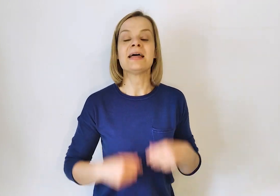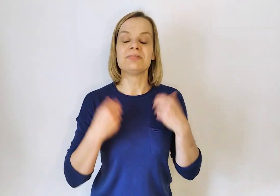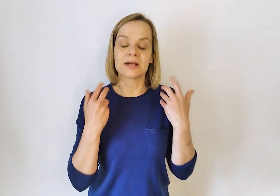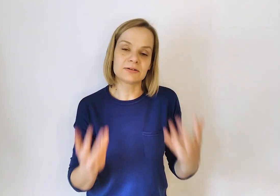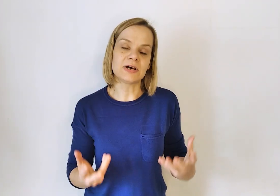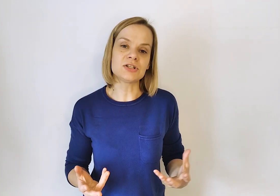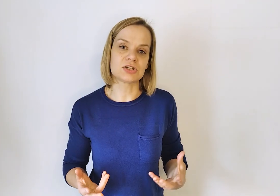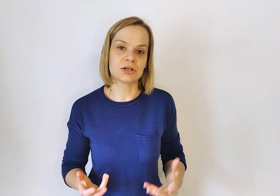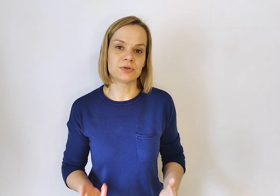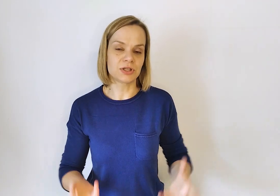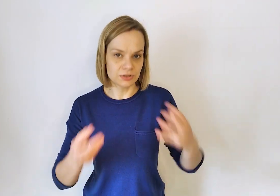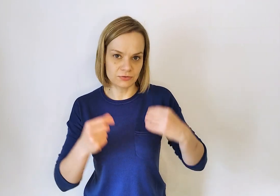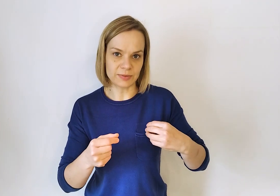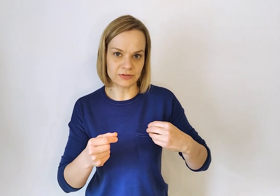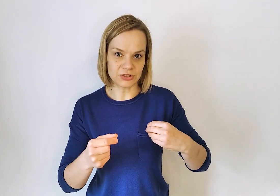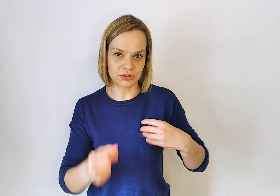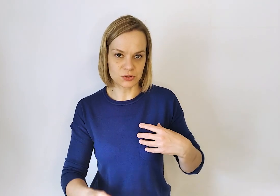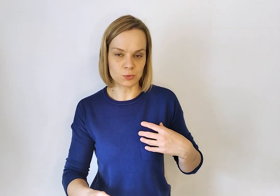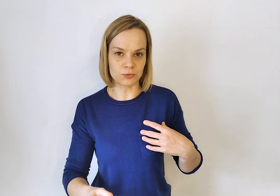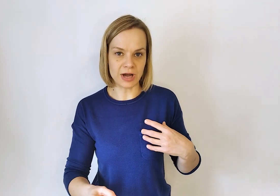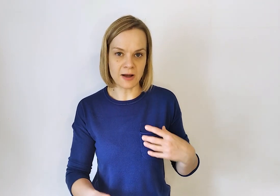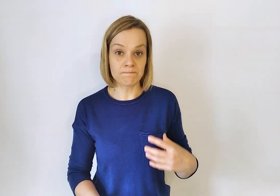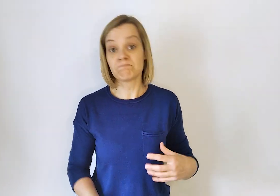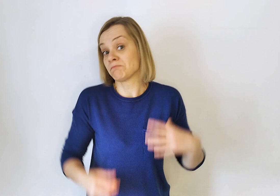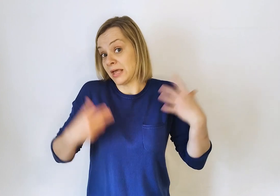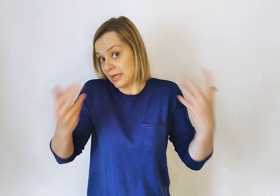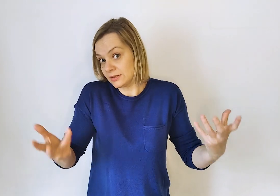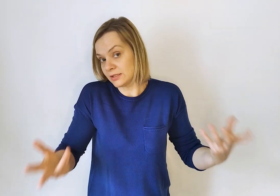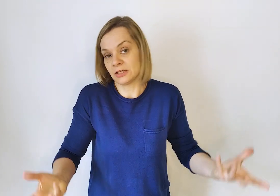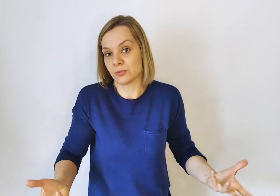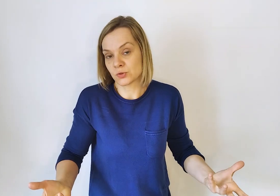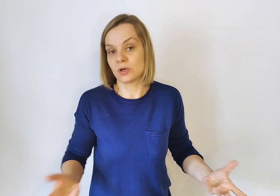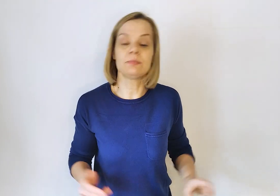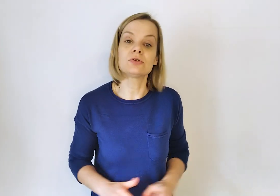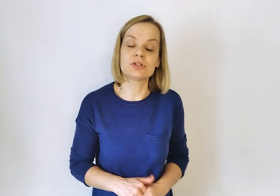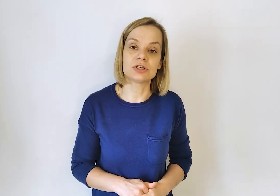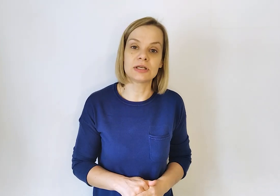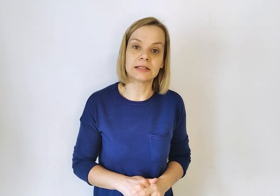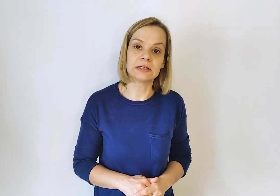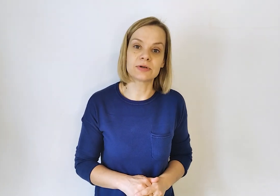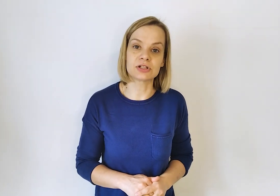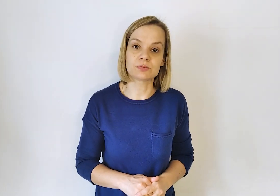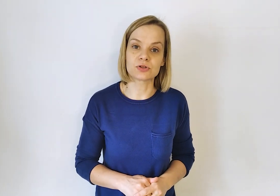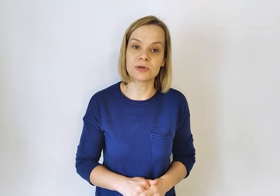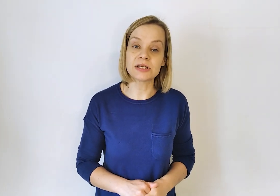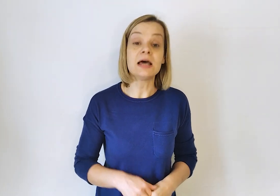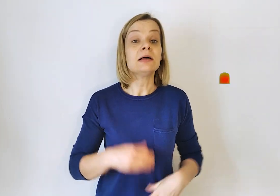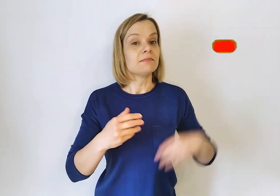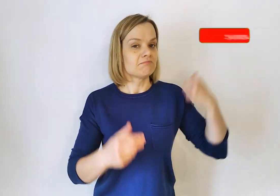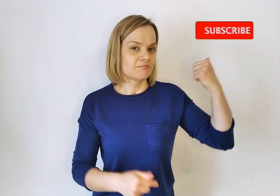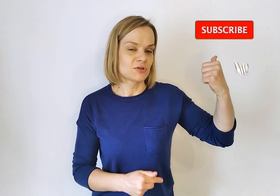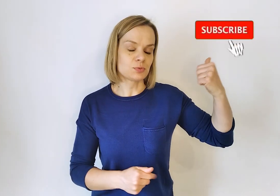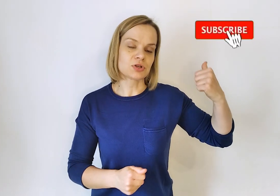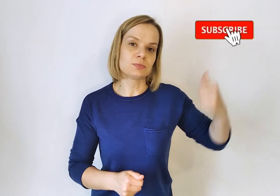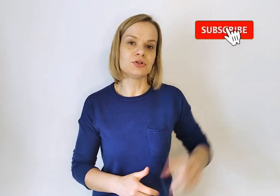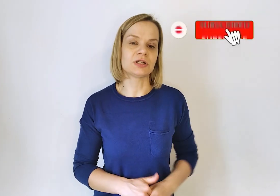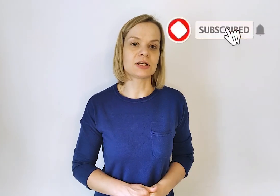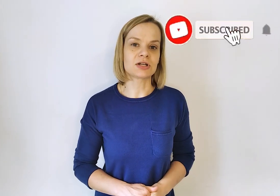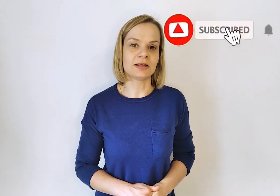Nagrywajcie siebie, kiedy wymawiacie te słówka. Chętnie ich posłucham. Możecie je jak najbardziej przysłać. Subskrybujcie nasz